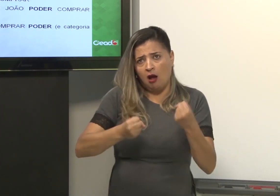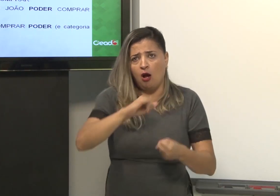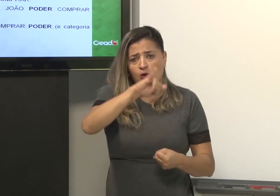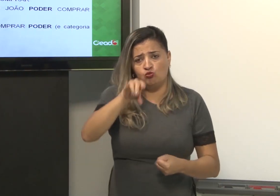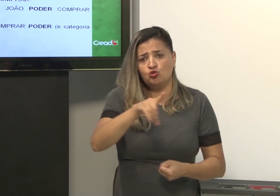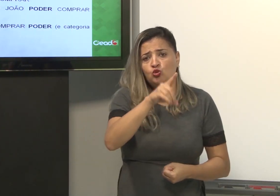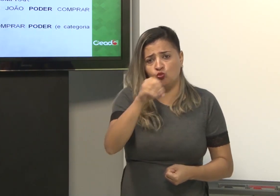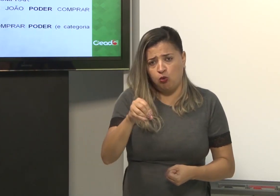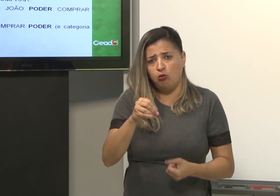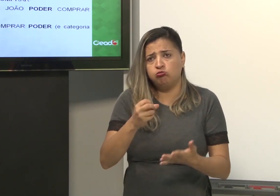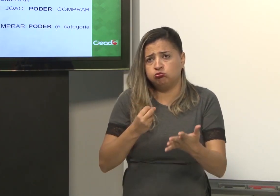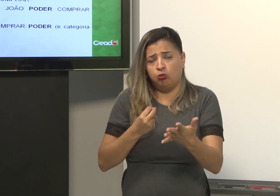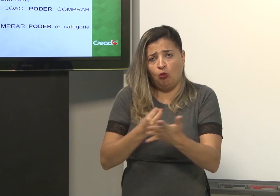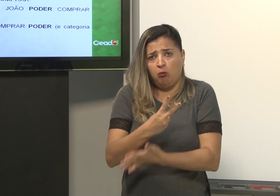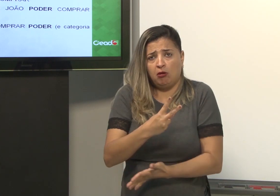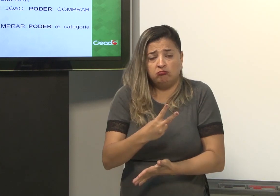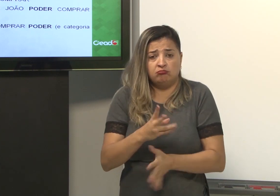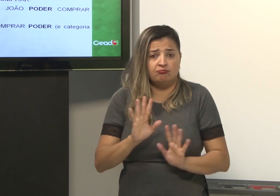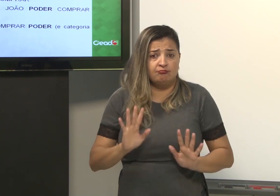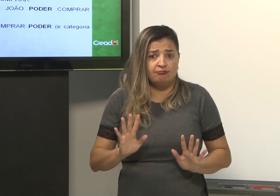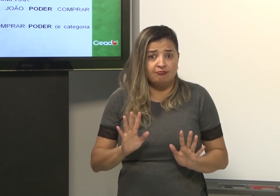o carro, o João pode comprar.